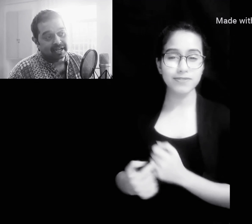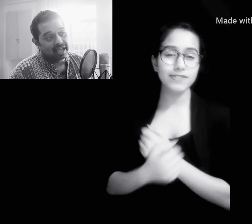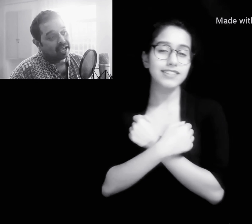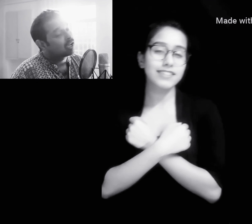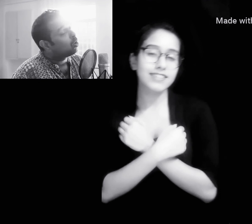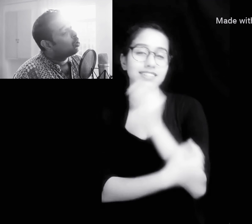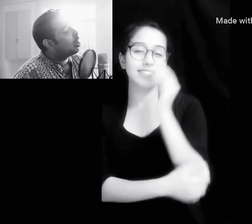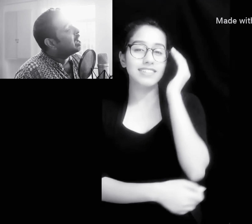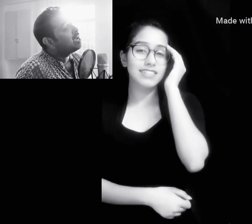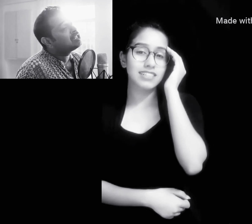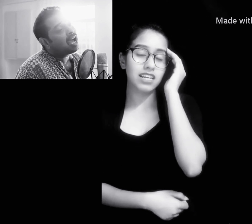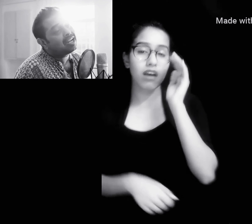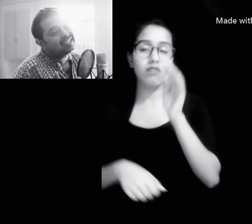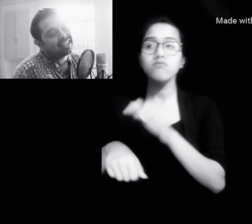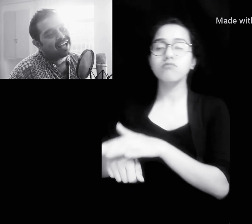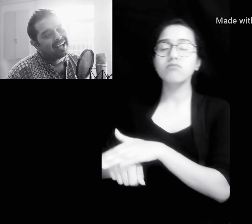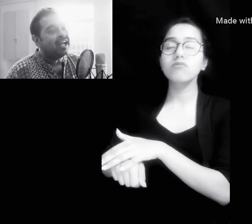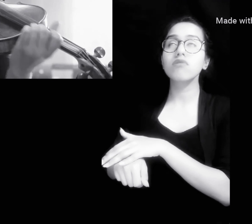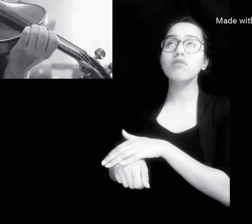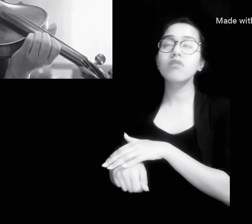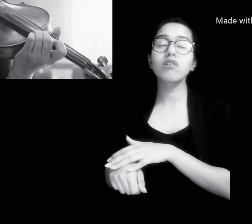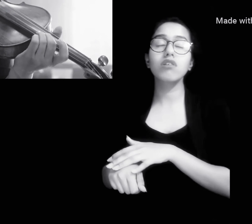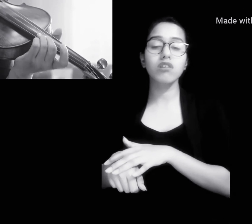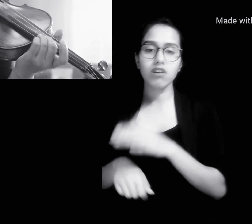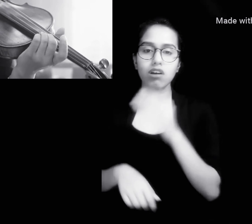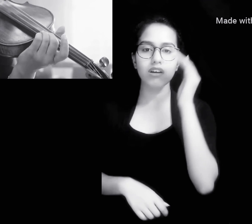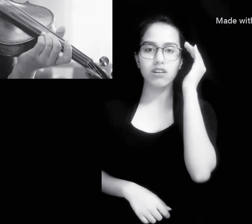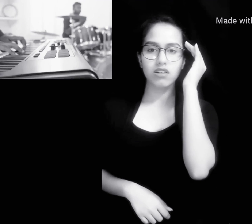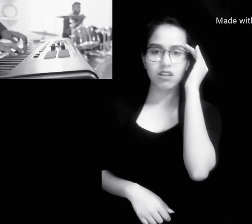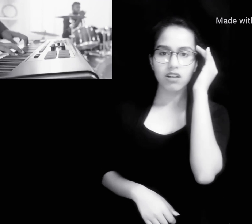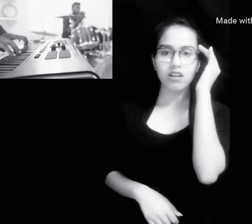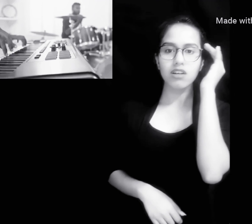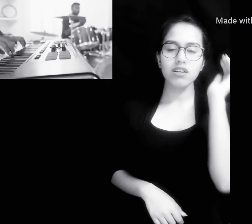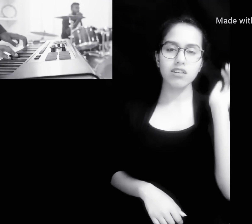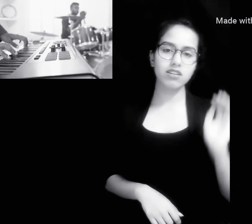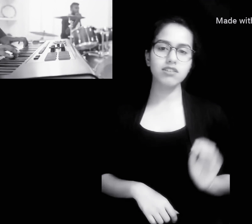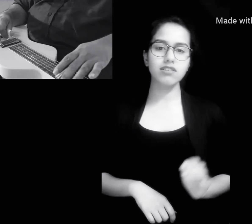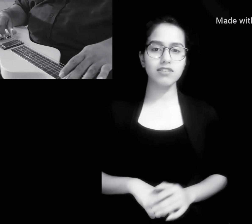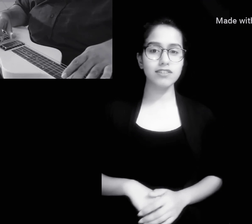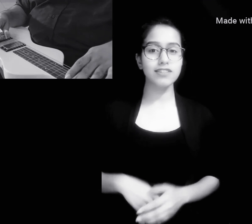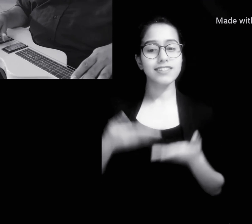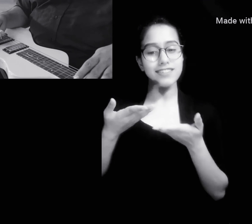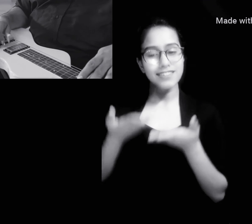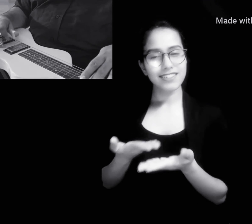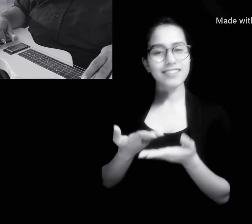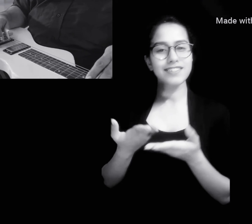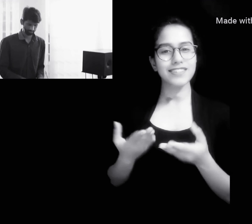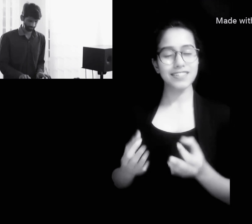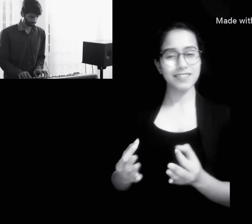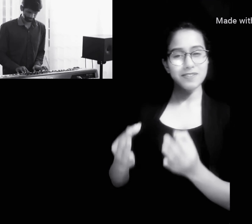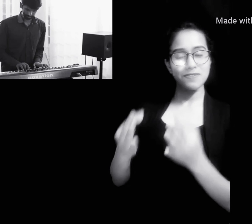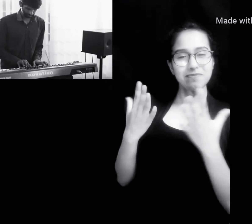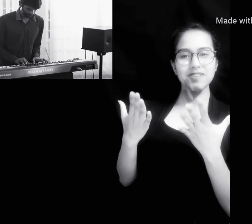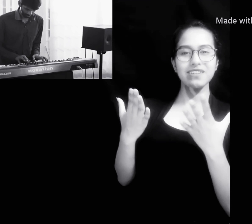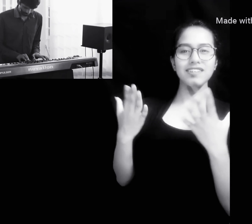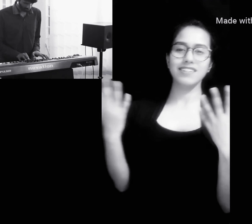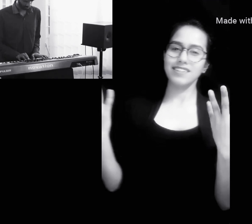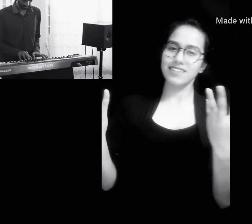स्मेह को है जानता, स्पर्श को है पहचानता, है यही माहानता,